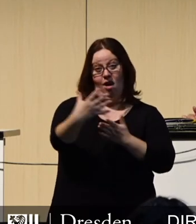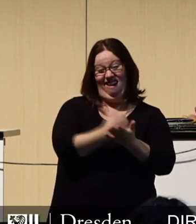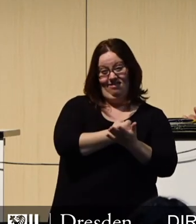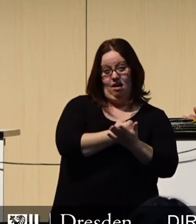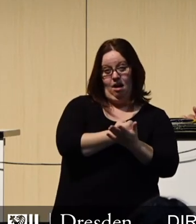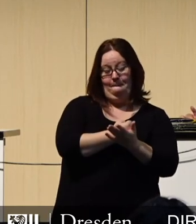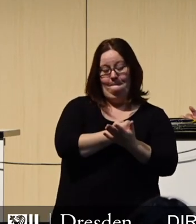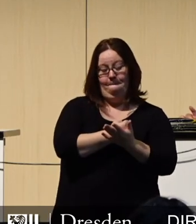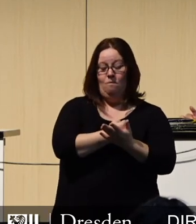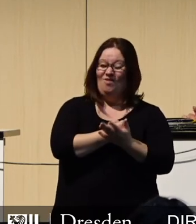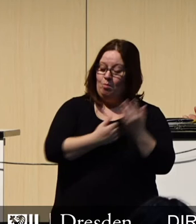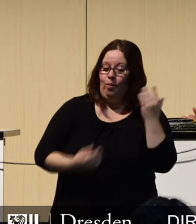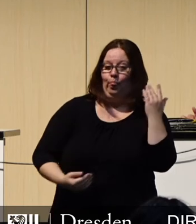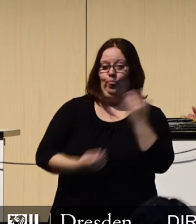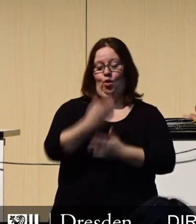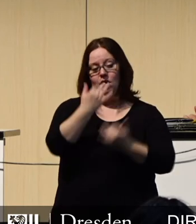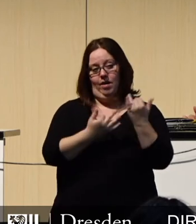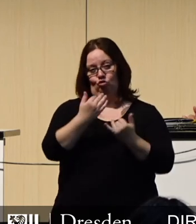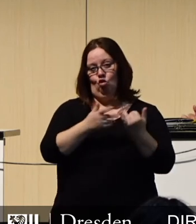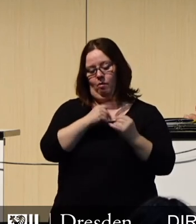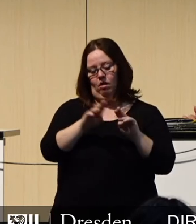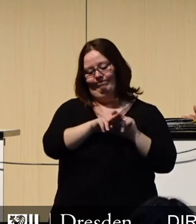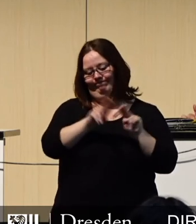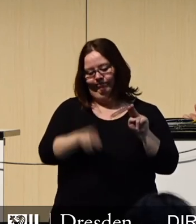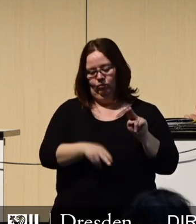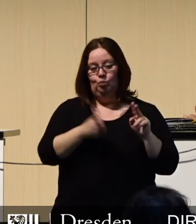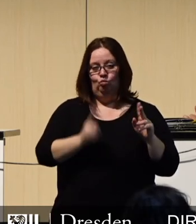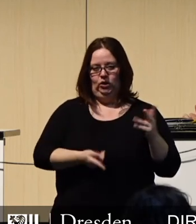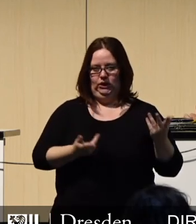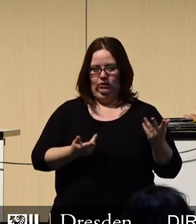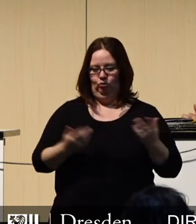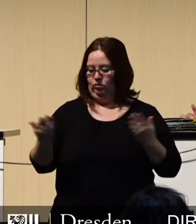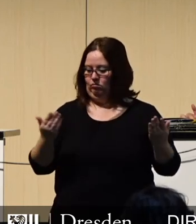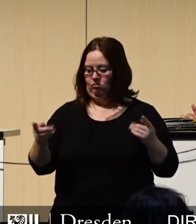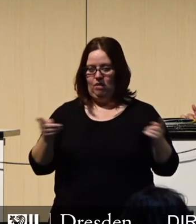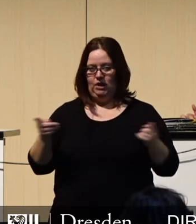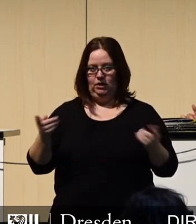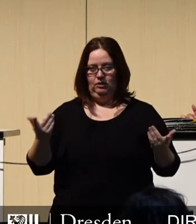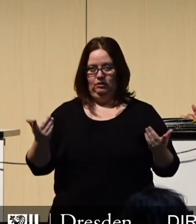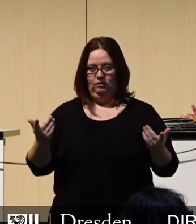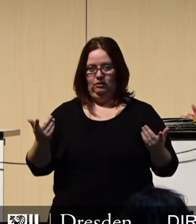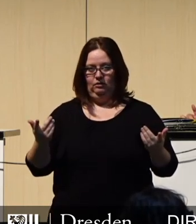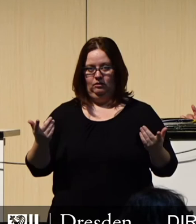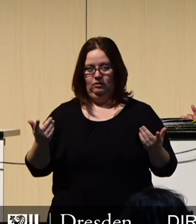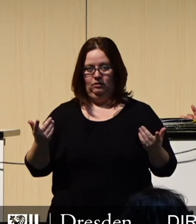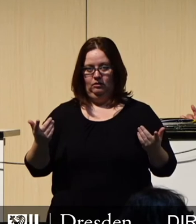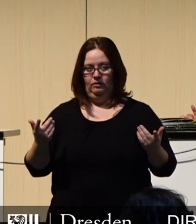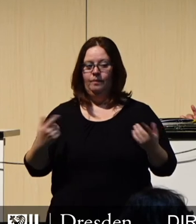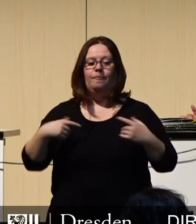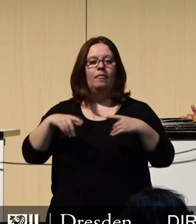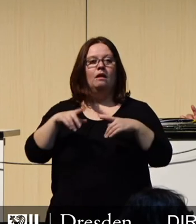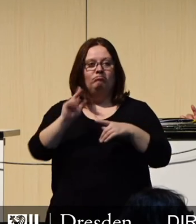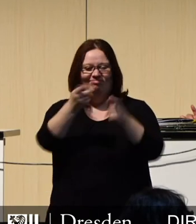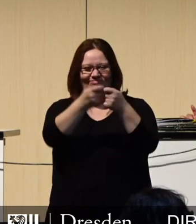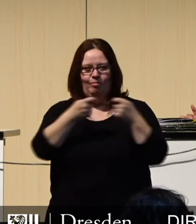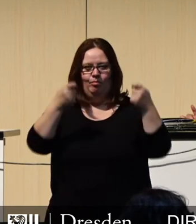müssen nach neuesten Berechnungen noch einmal nach unten korrigiert werden. Die Tatsache, dass der Bund